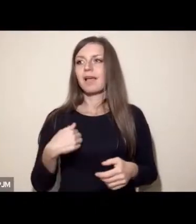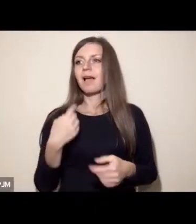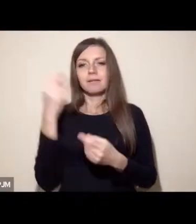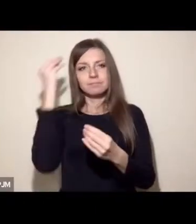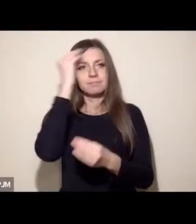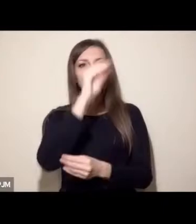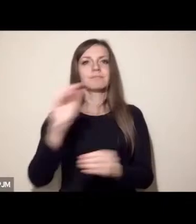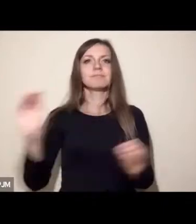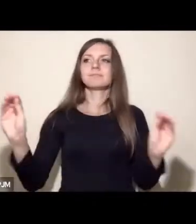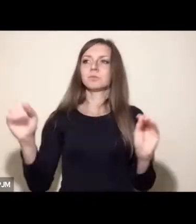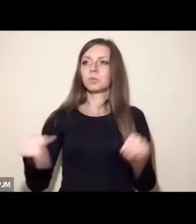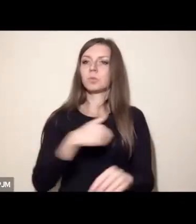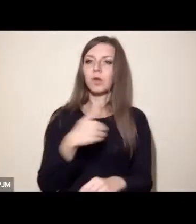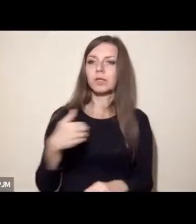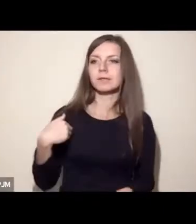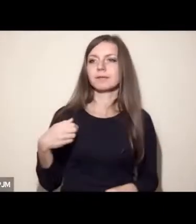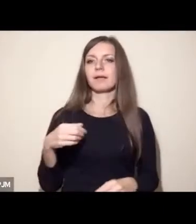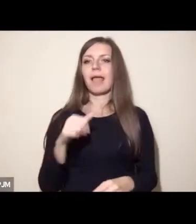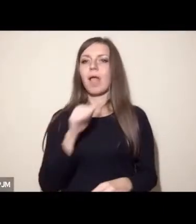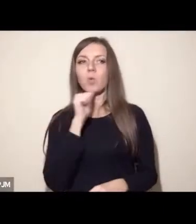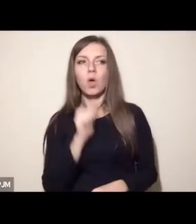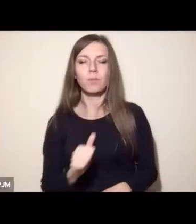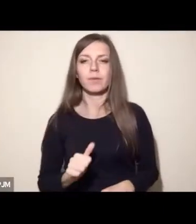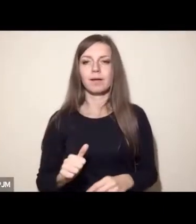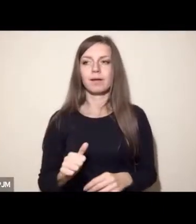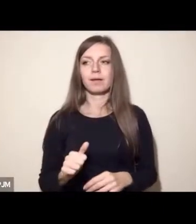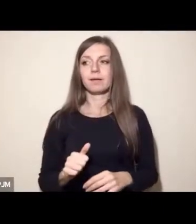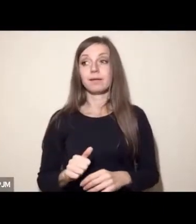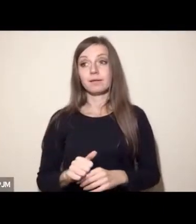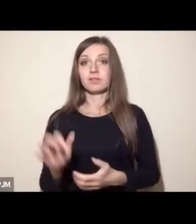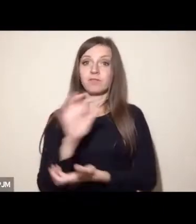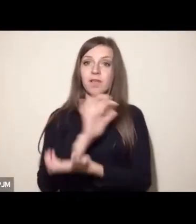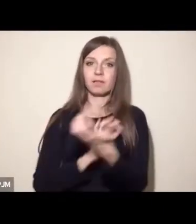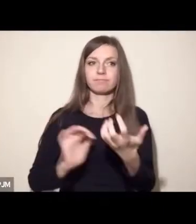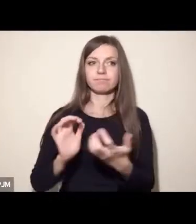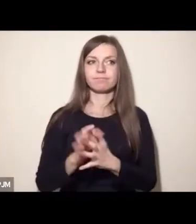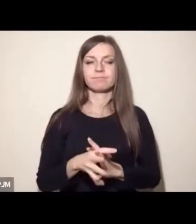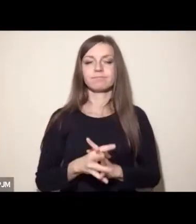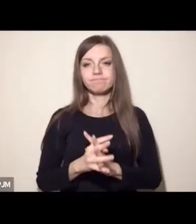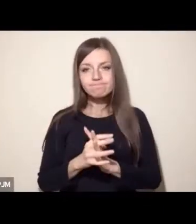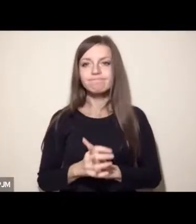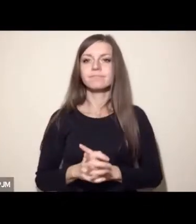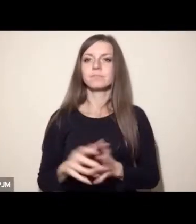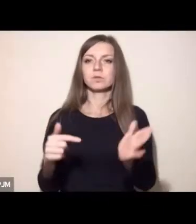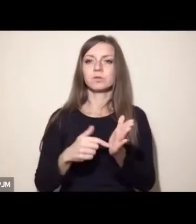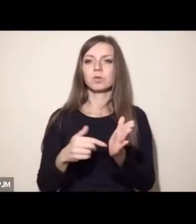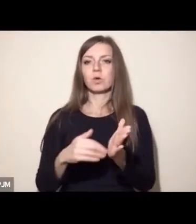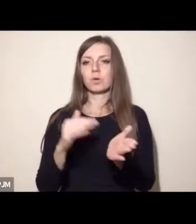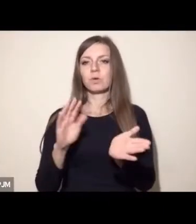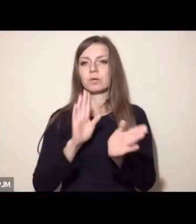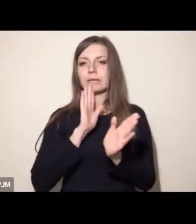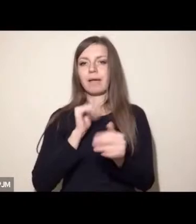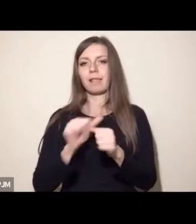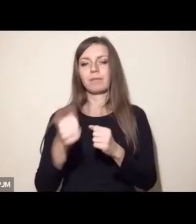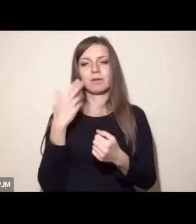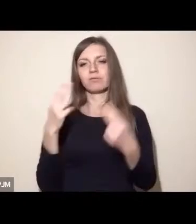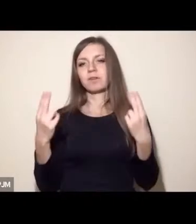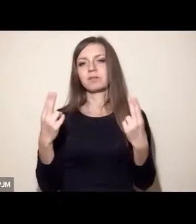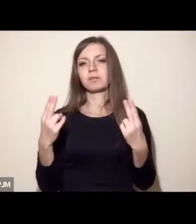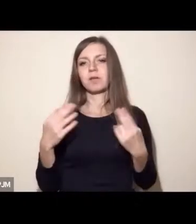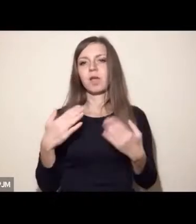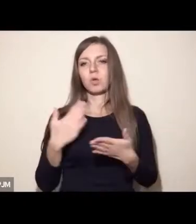w ogóle w obecnym stanie globalnym, to jest kwestia chyba najbardziej istotna. I przechodząc do finału,